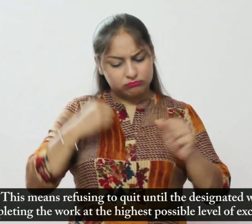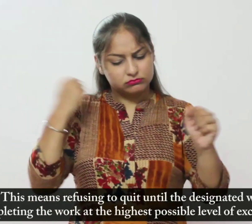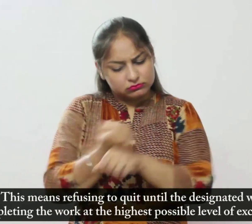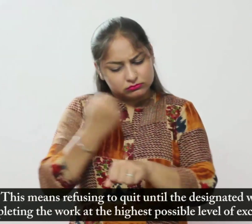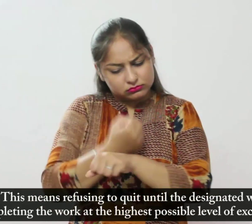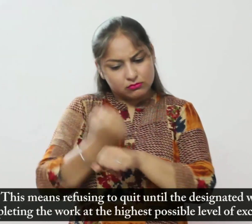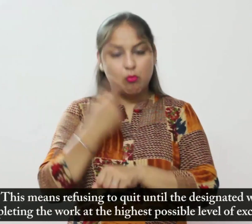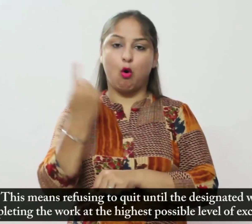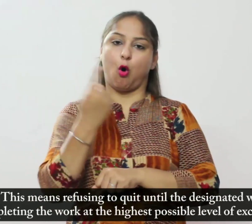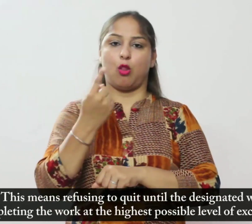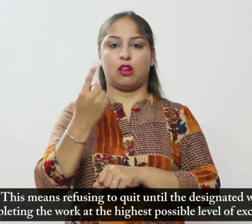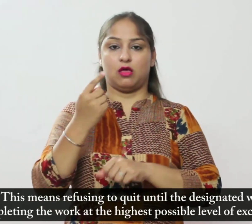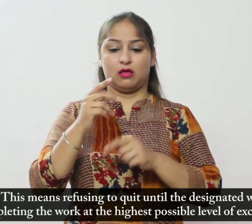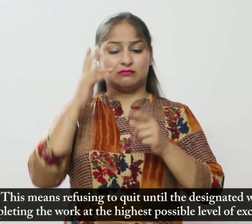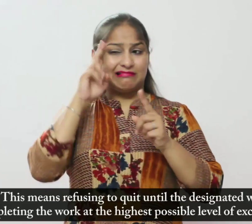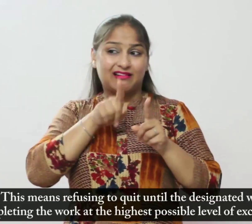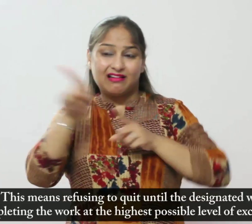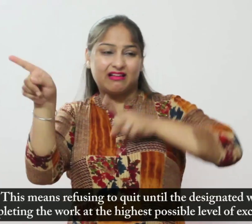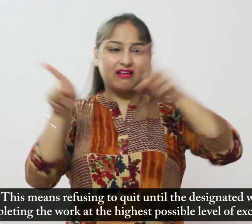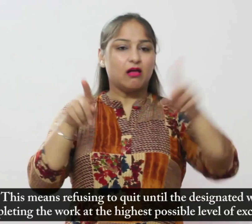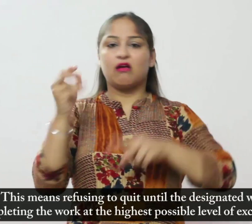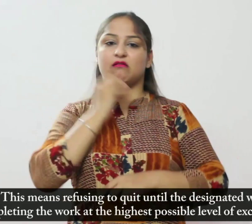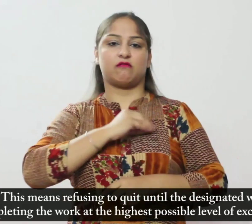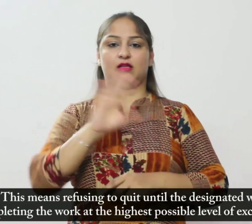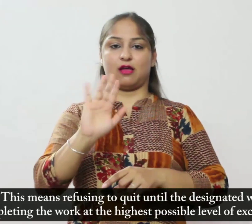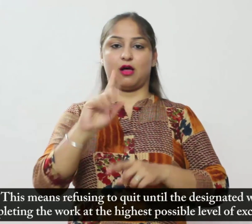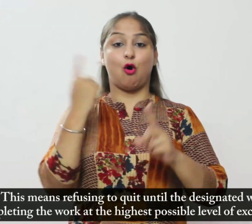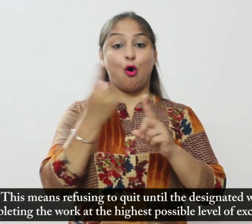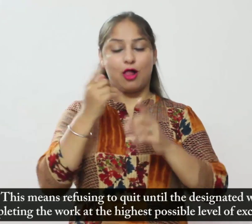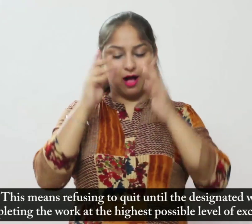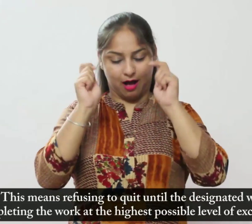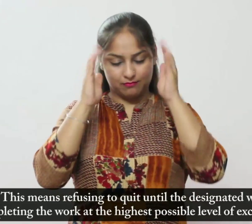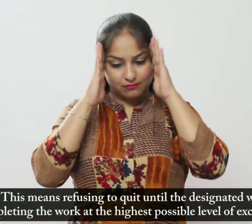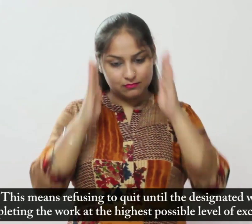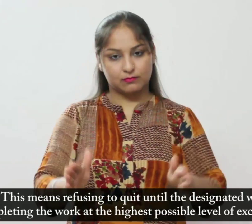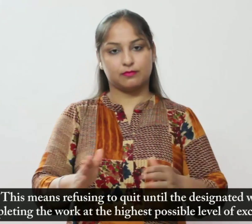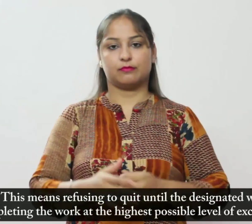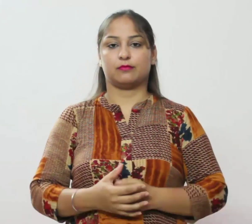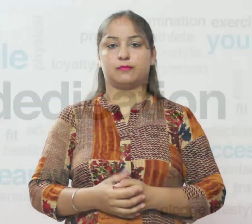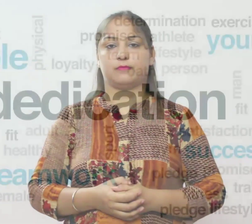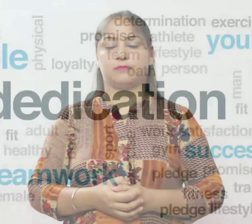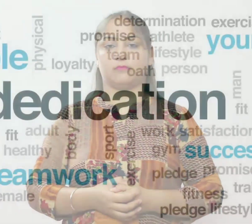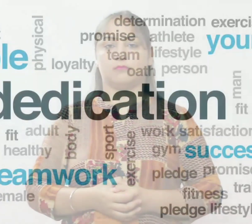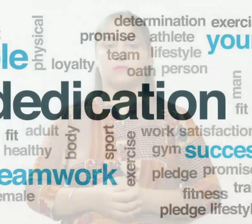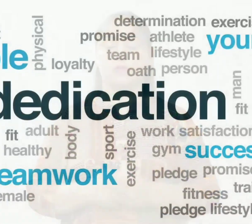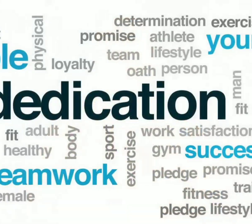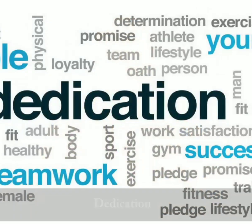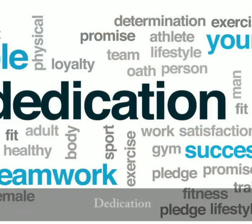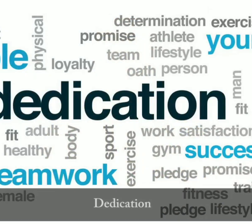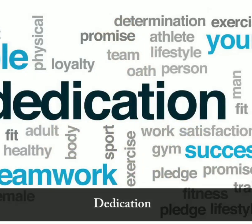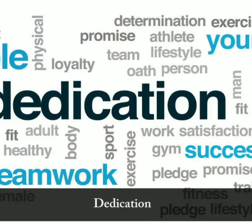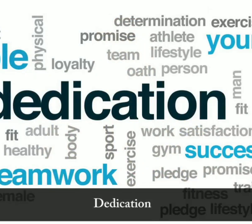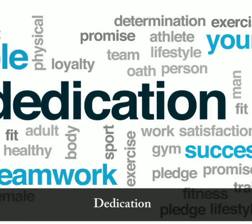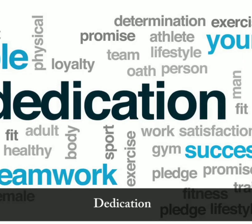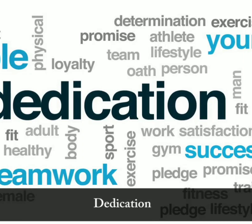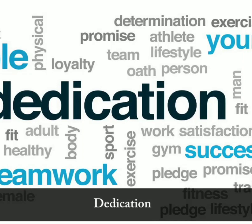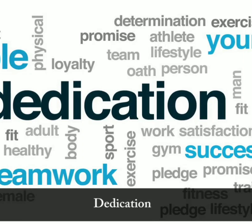करना और उत्ख्रिष्टा के उच्चम संभाव स्तर पर काम पूरा करना निष्ठा